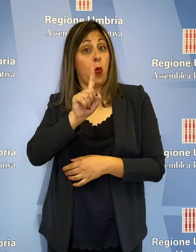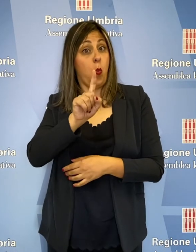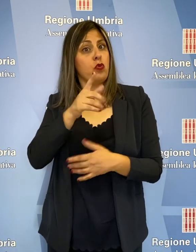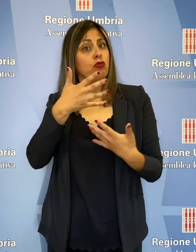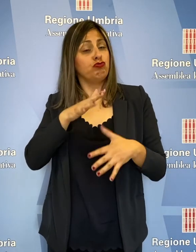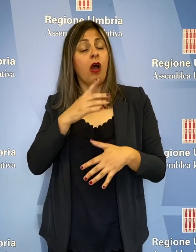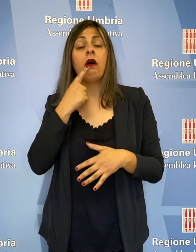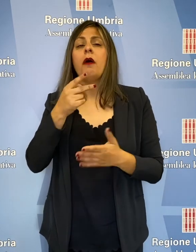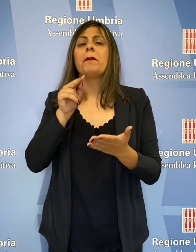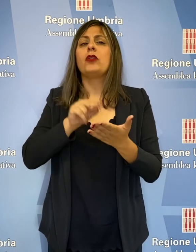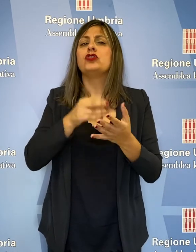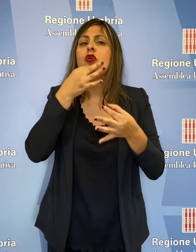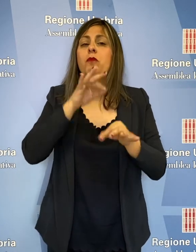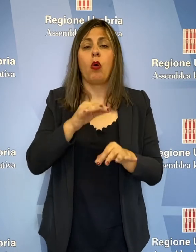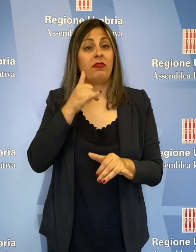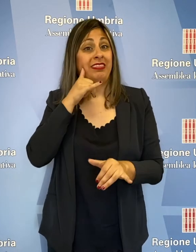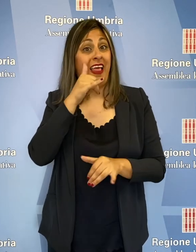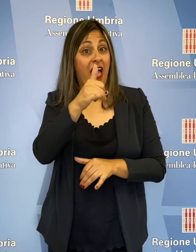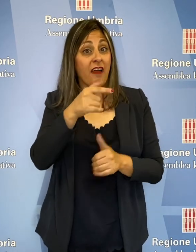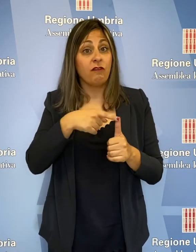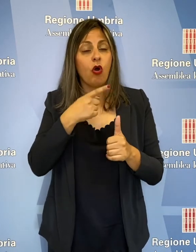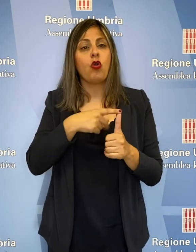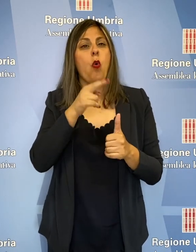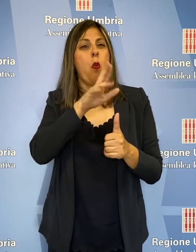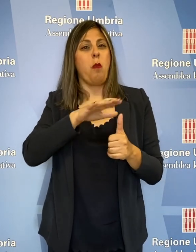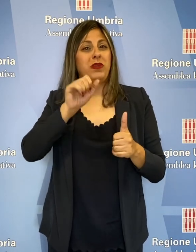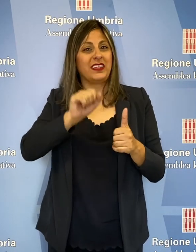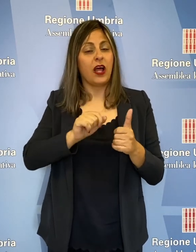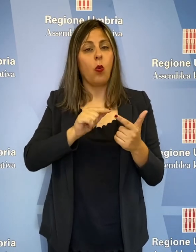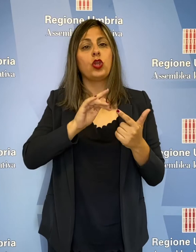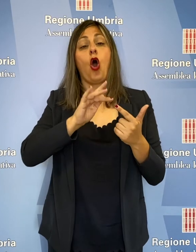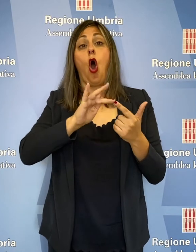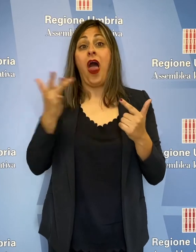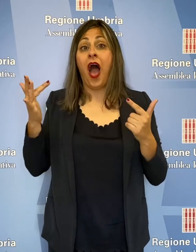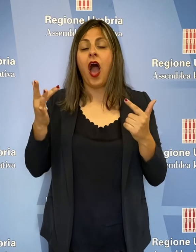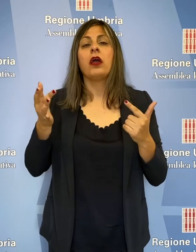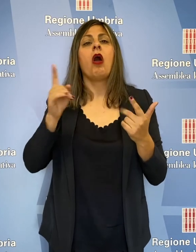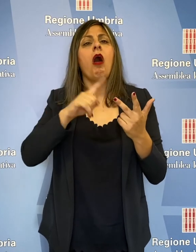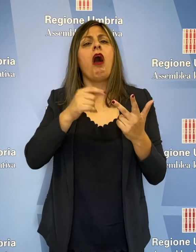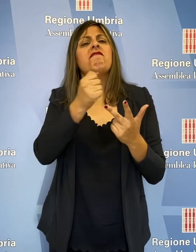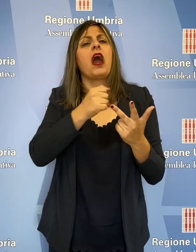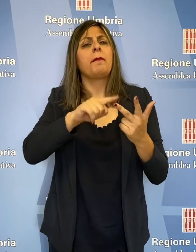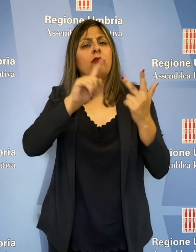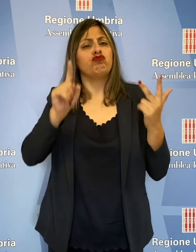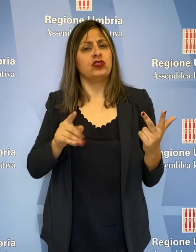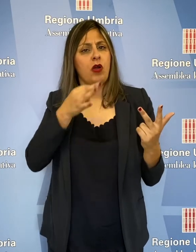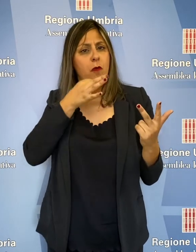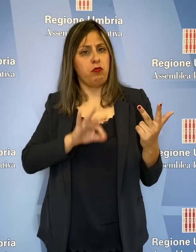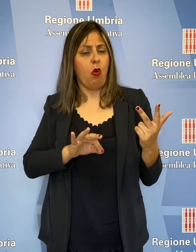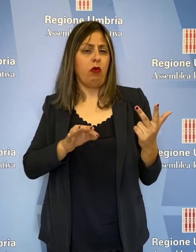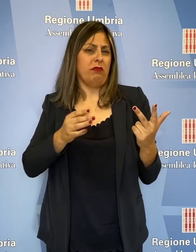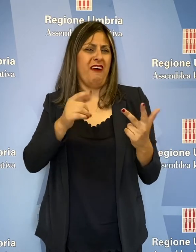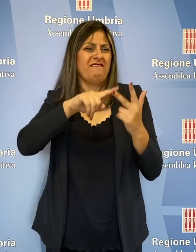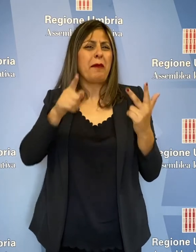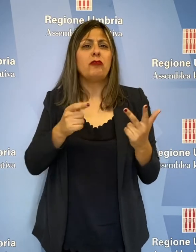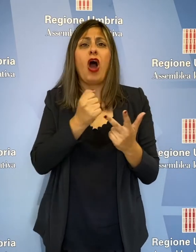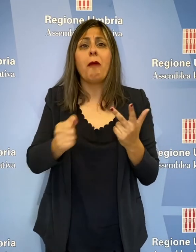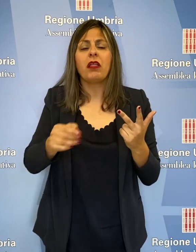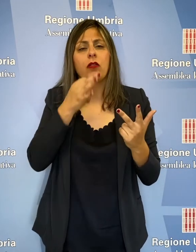Umbria Salute, online ma anche tramite Farmacup, tramite le farmacie abilitate. Quindi non c'è alcun tipo di chiusura dei CUP.